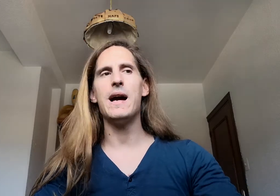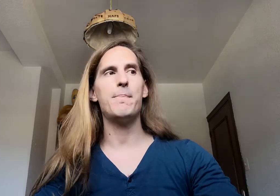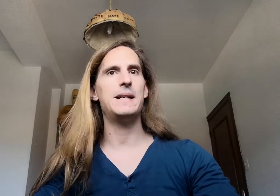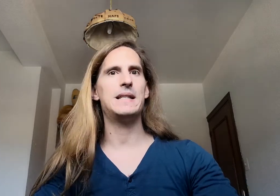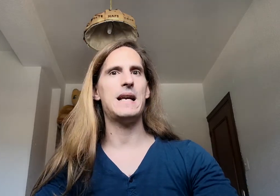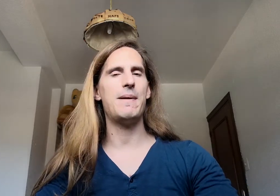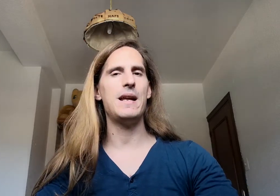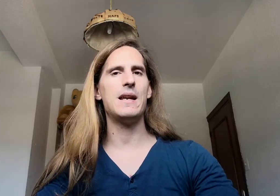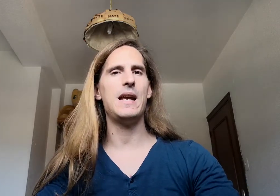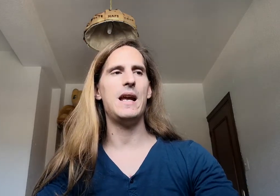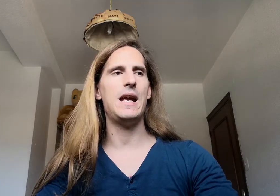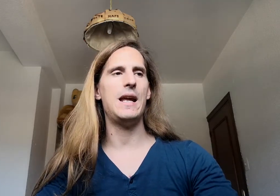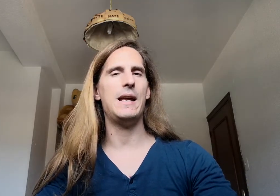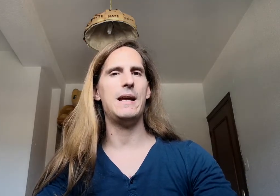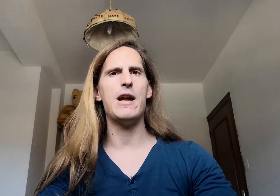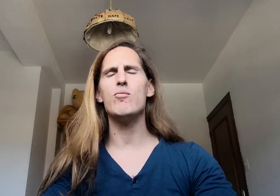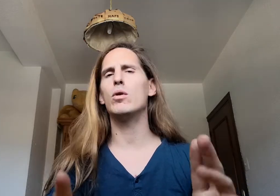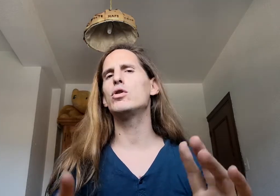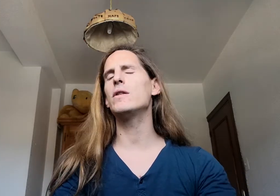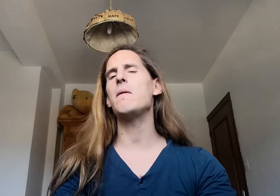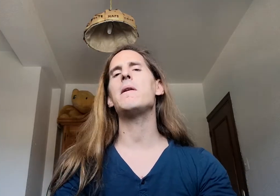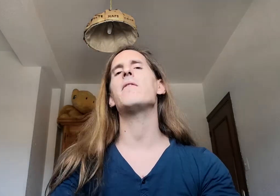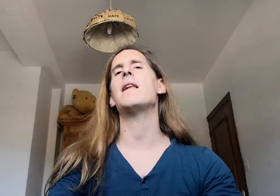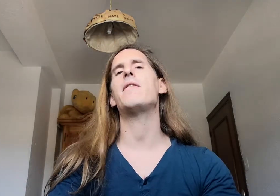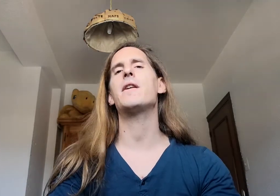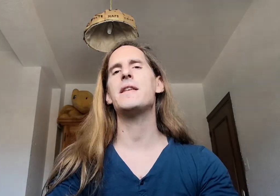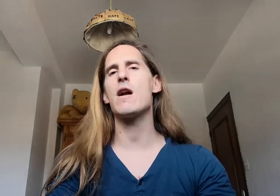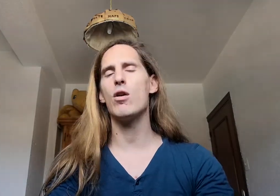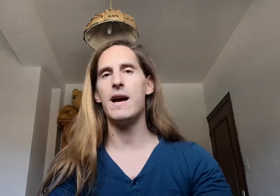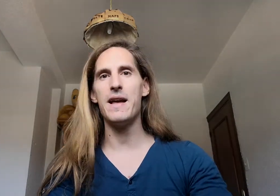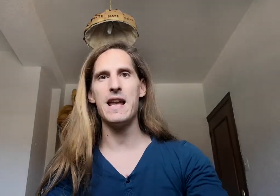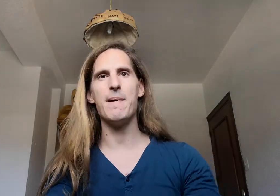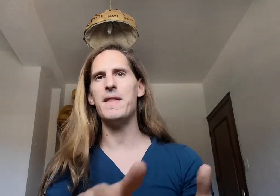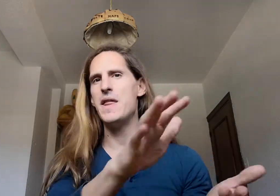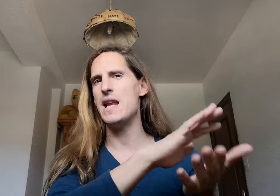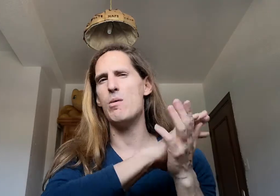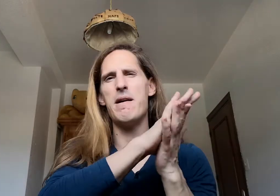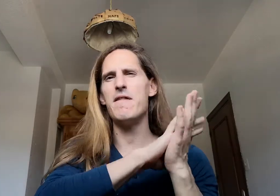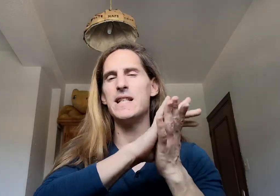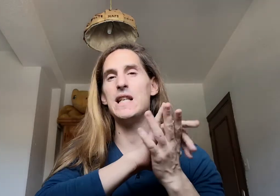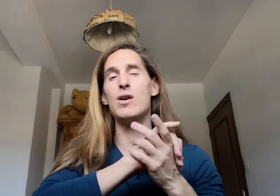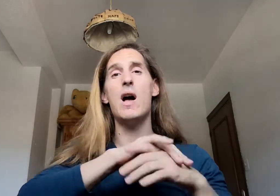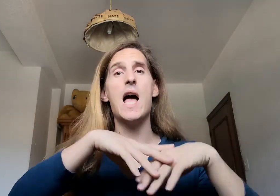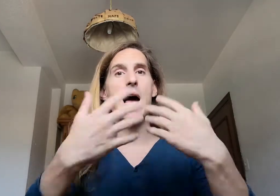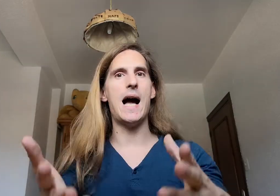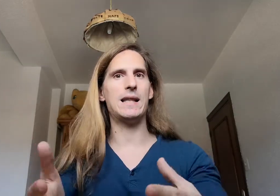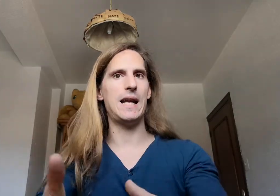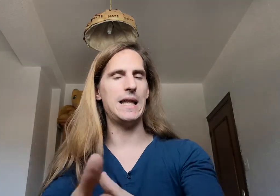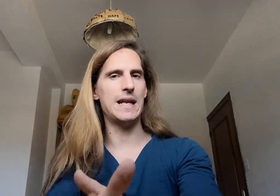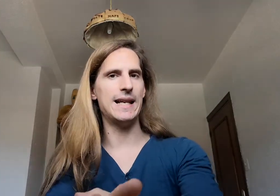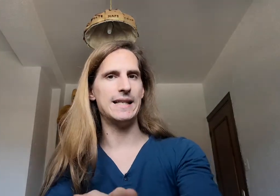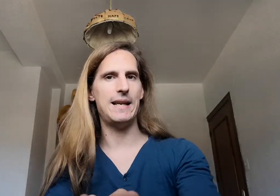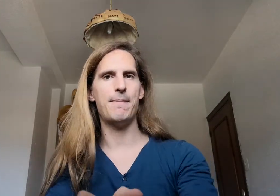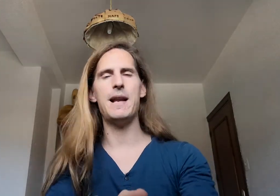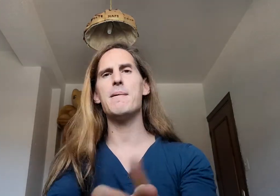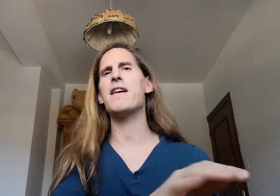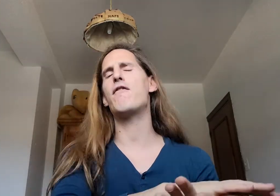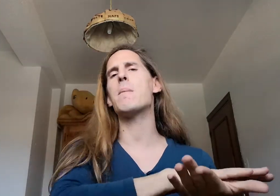pensad que hay un montón de vídeos de lecciones ya colgadas que van desde lo más básico hasta esta clase vale va de forma